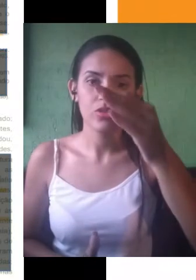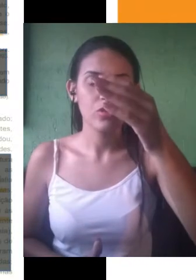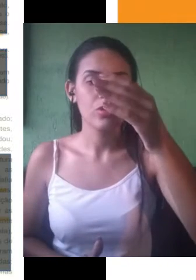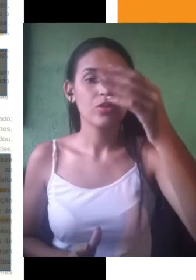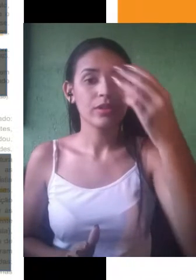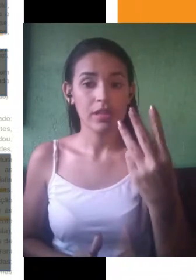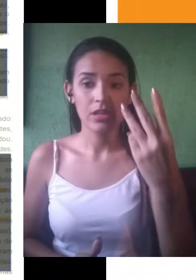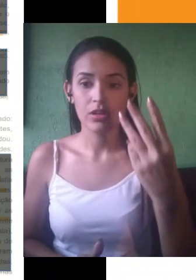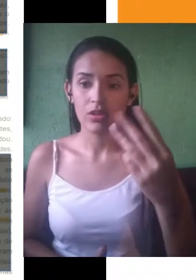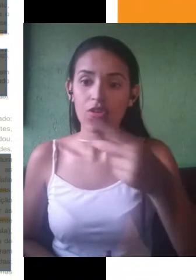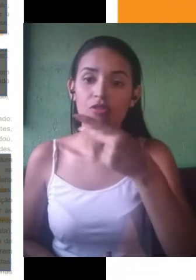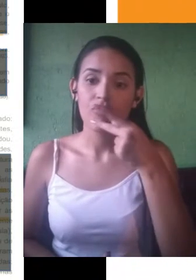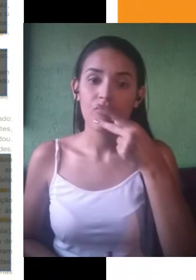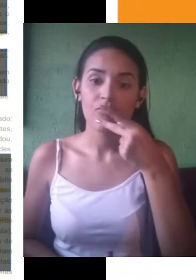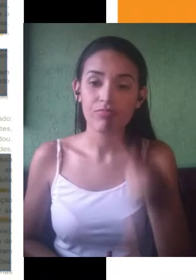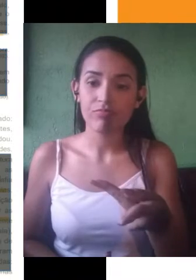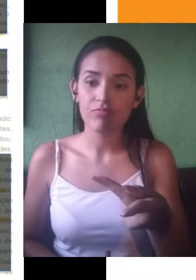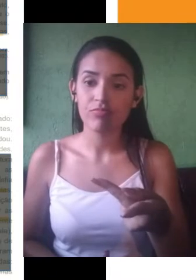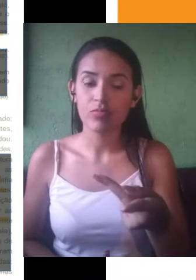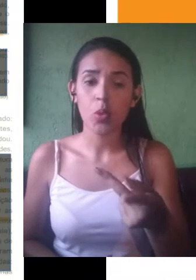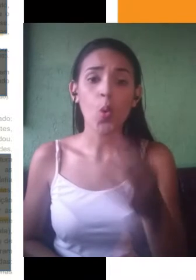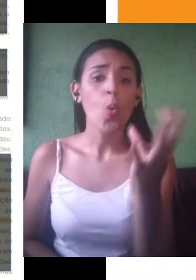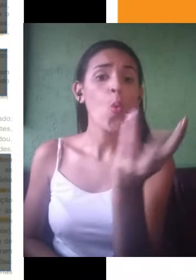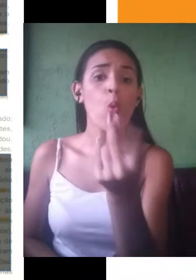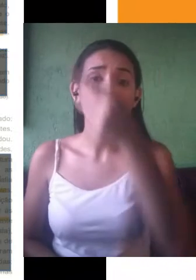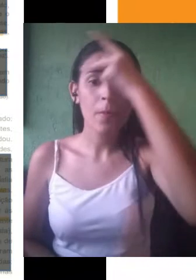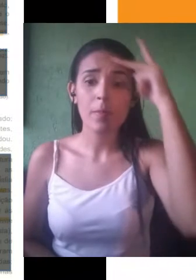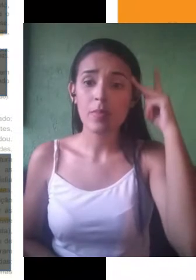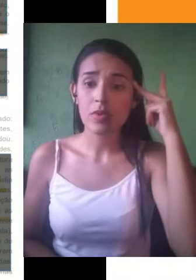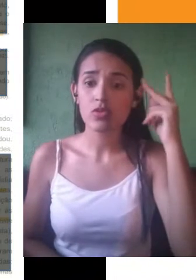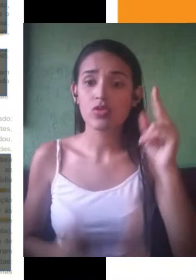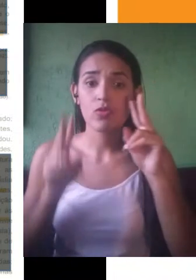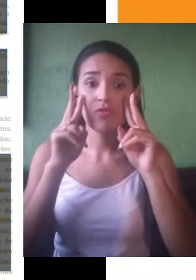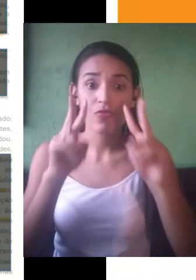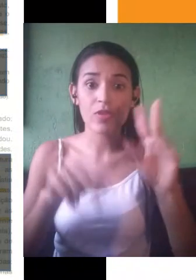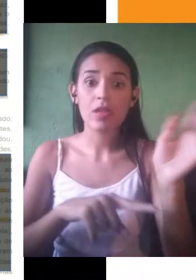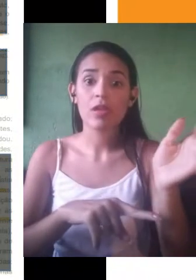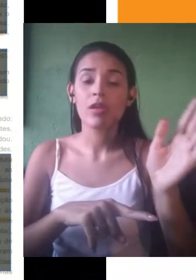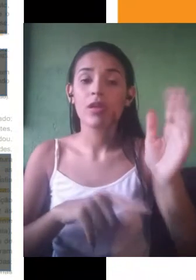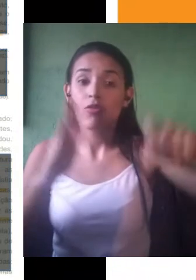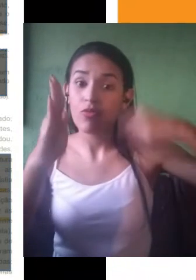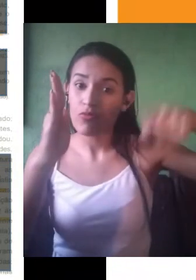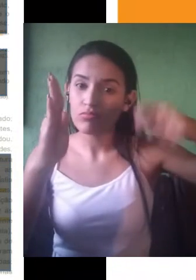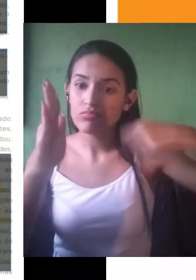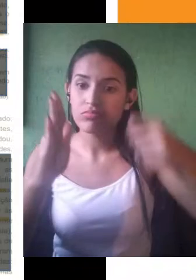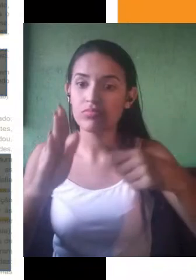que assistem filmes nos cinemas. E o texto 3 fala sobre a redução do número de salas de cinema